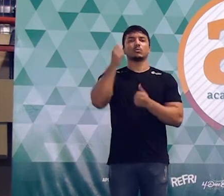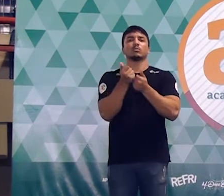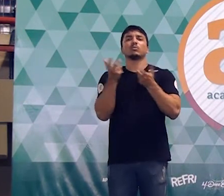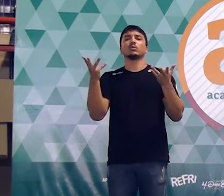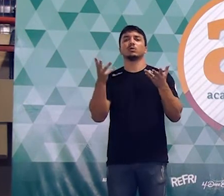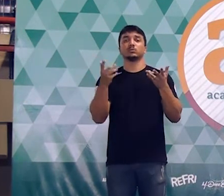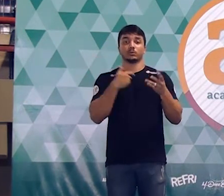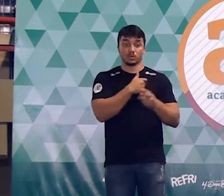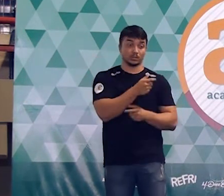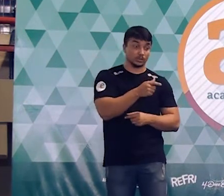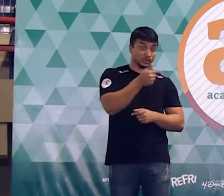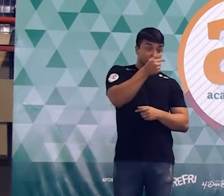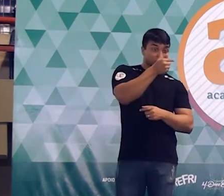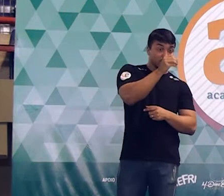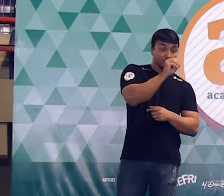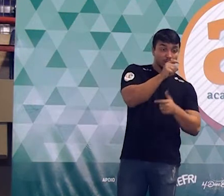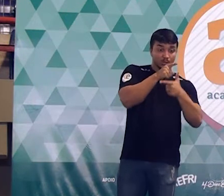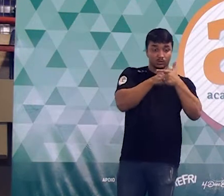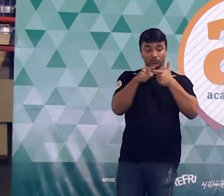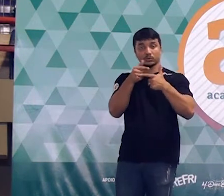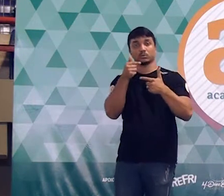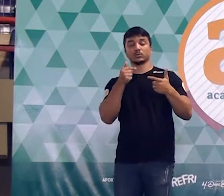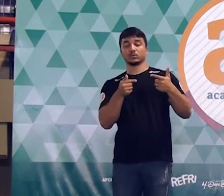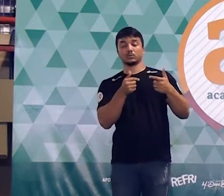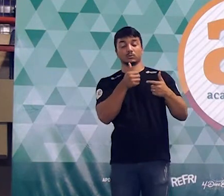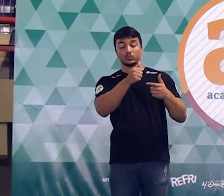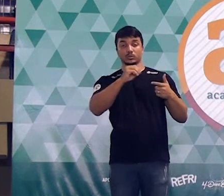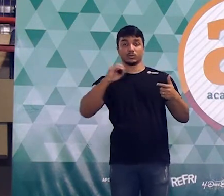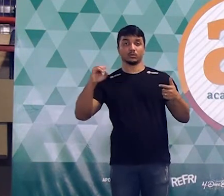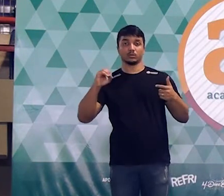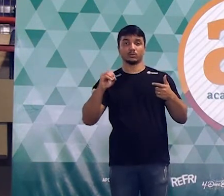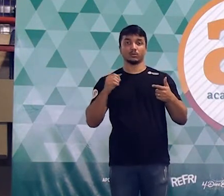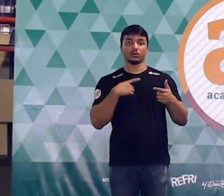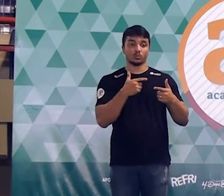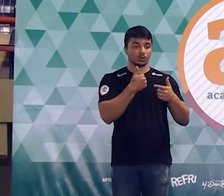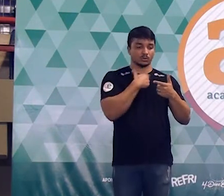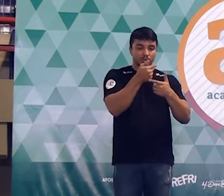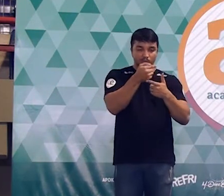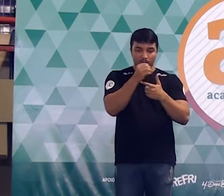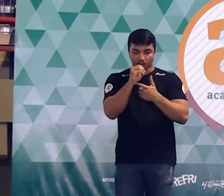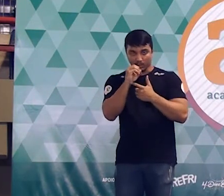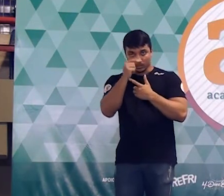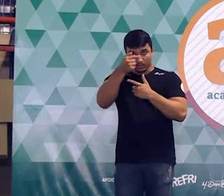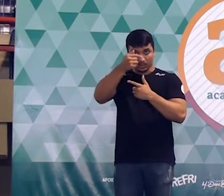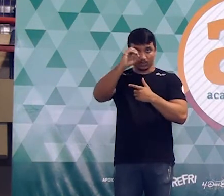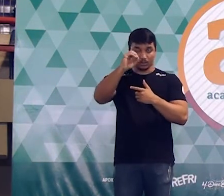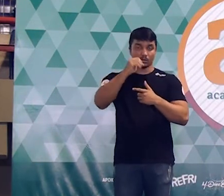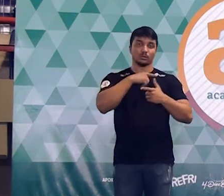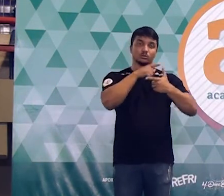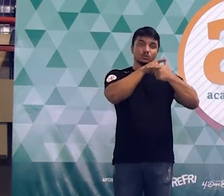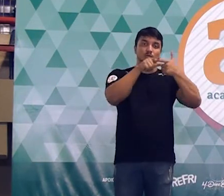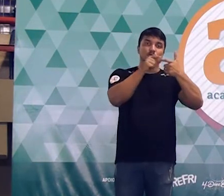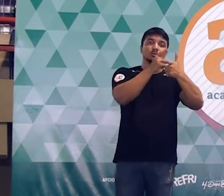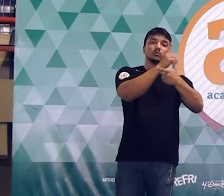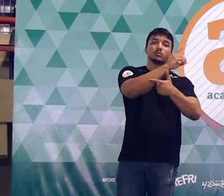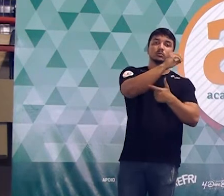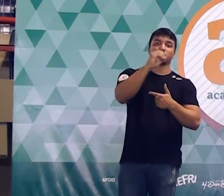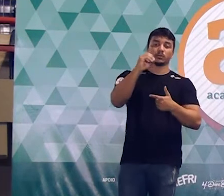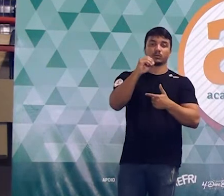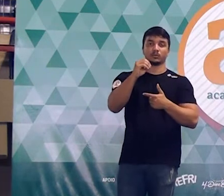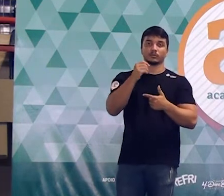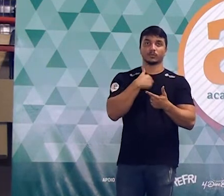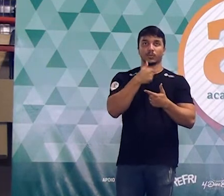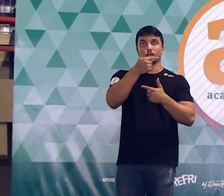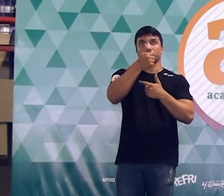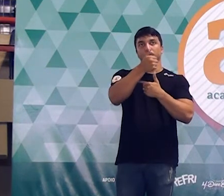só fazer 70 dividido por 100. Eu pego a parte e divido pelo todo. Só que, lógico, quando você divide 70